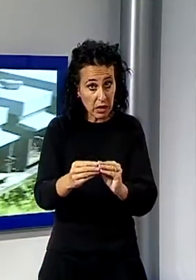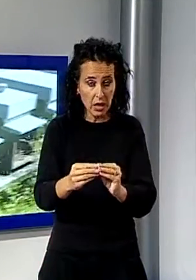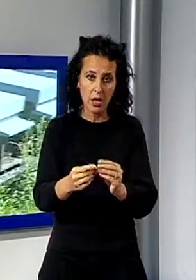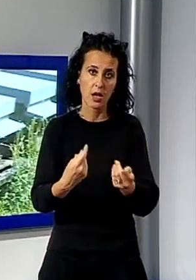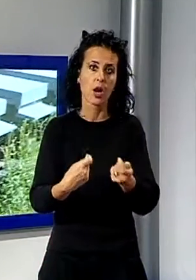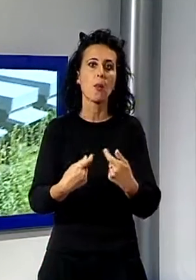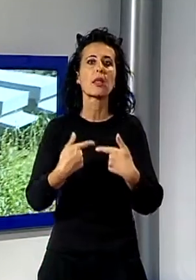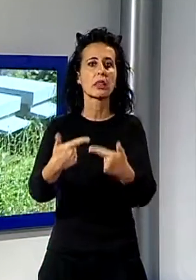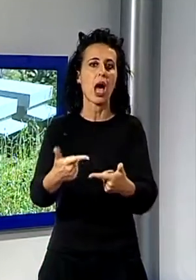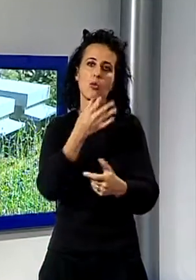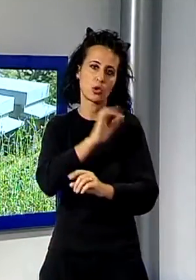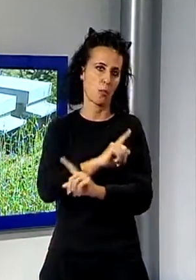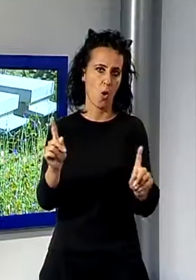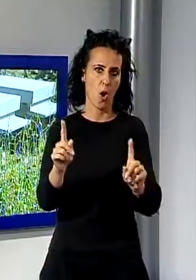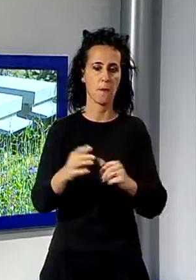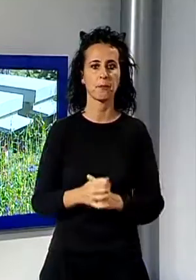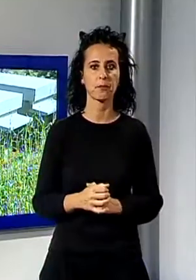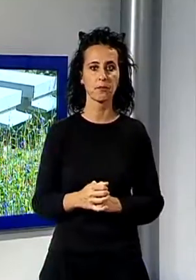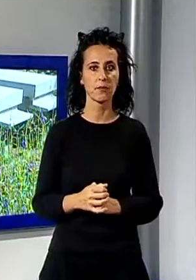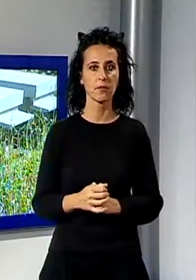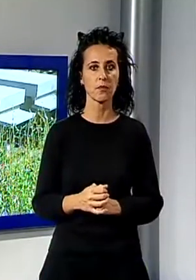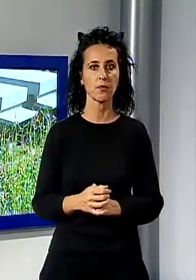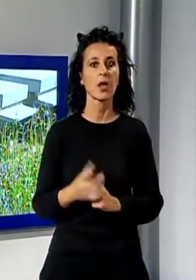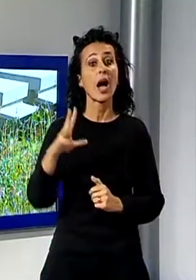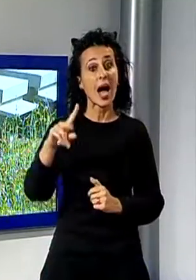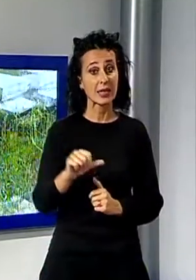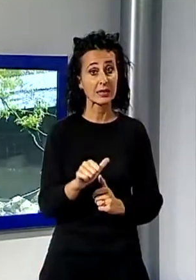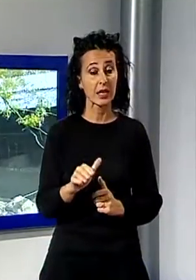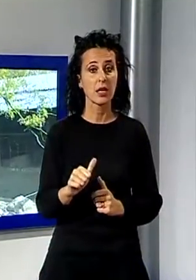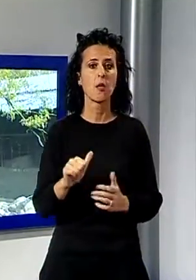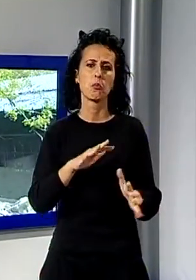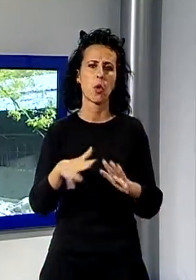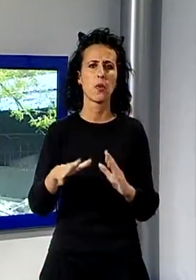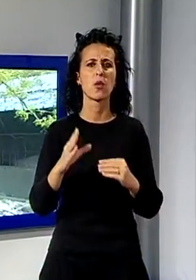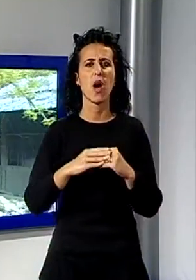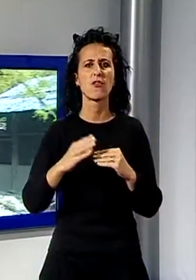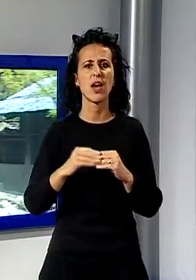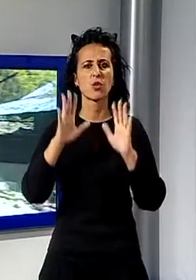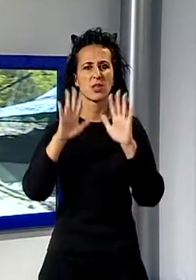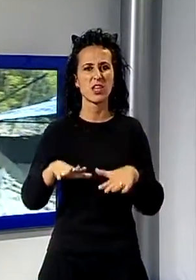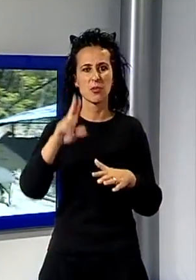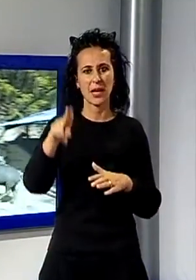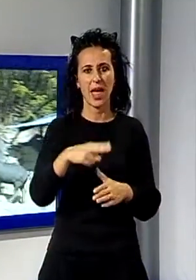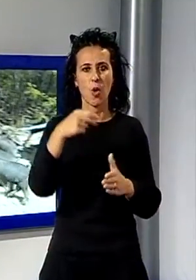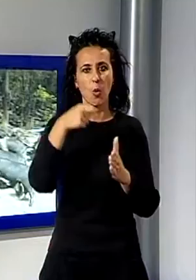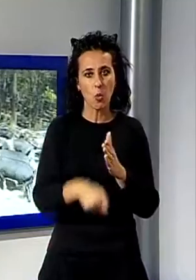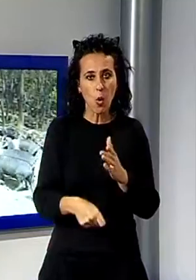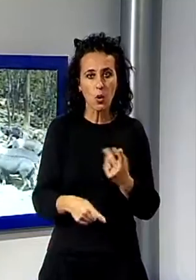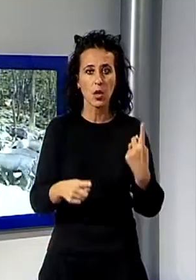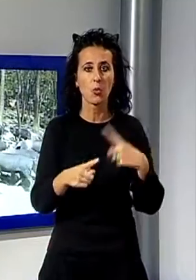problemi riguardanti la tracciabilità dei prodotti, l'ASL ha elevato circa 10.000 euro di sanzioni e due sospensioni di attività